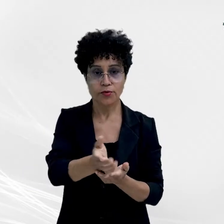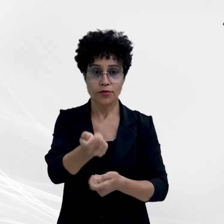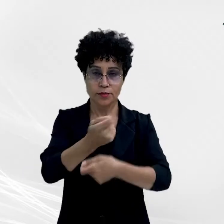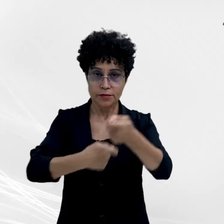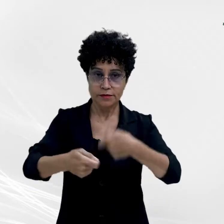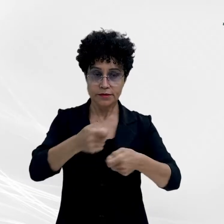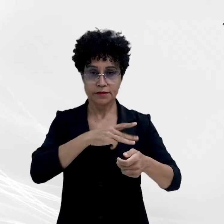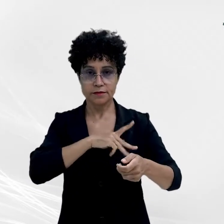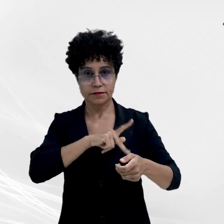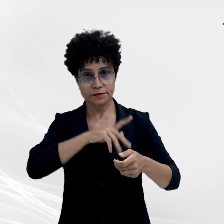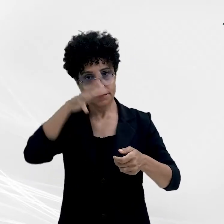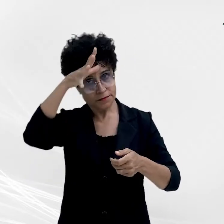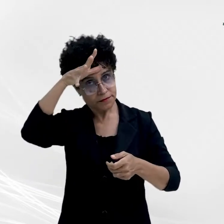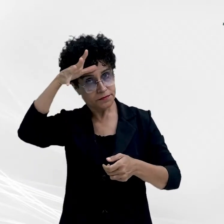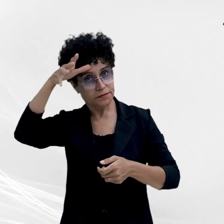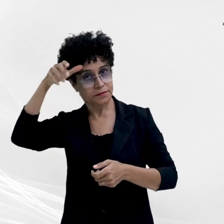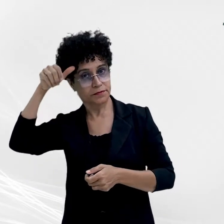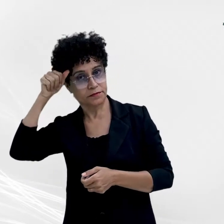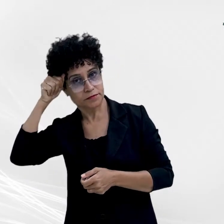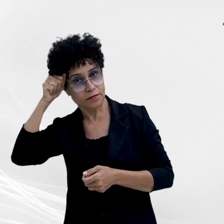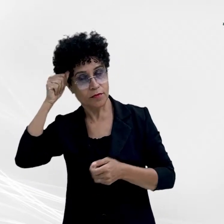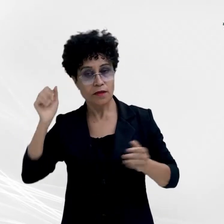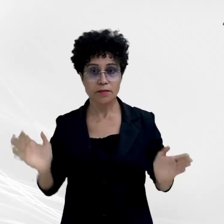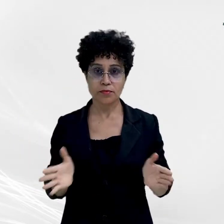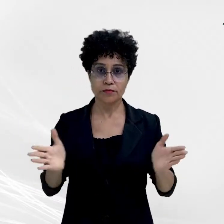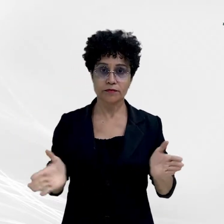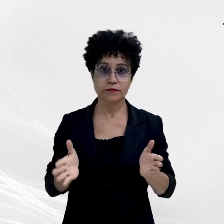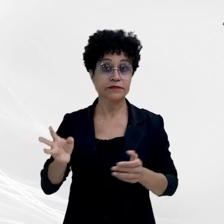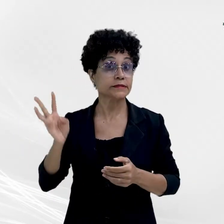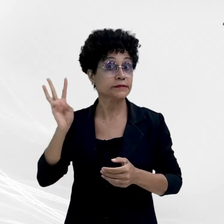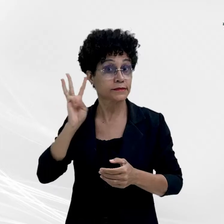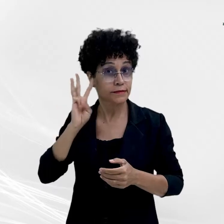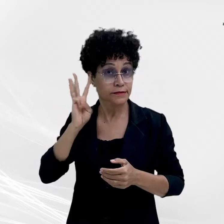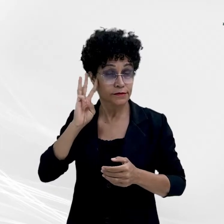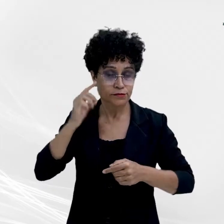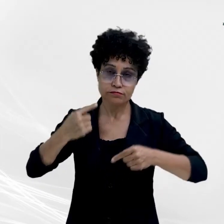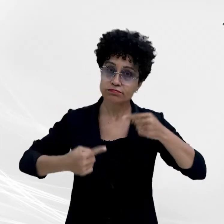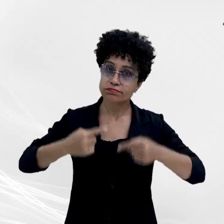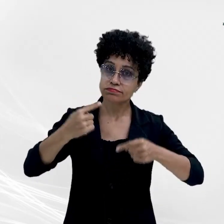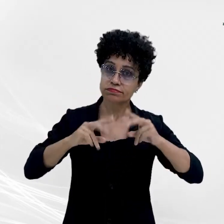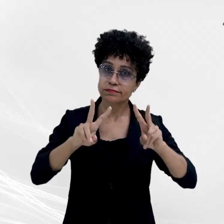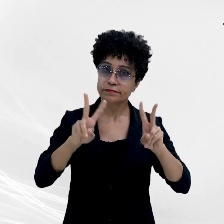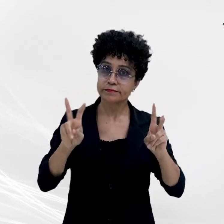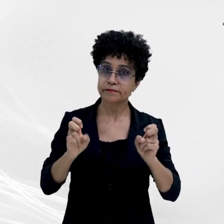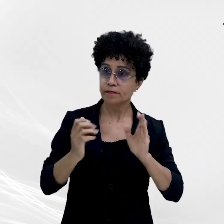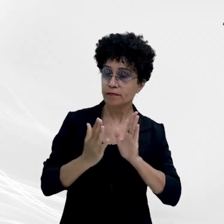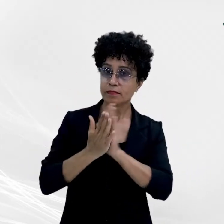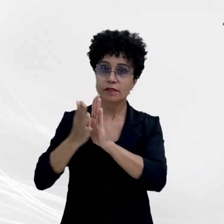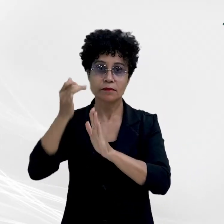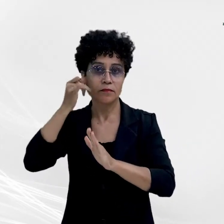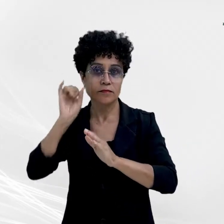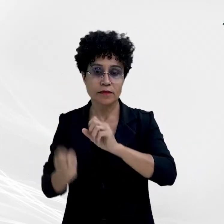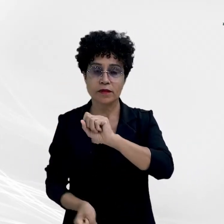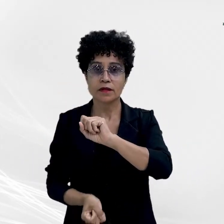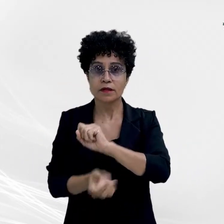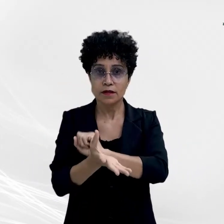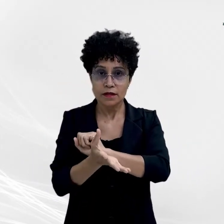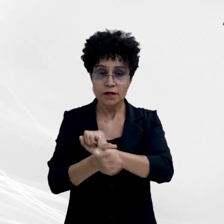Público do Estado de Mato Grosso promoveu nesta terça-feira um debate sobre o enfrentamento à corrupção e a defesa do